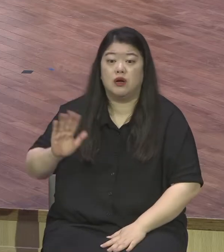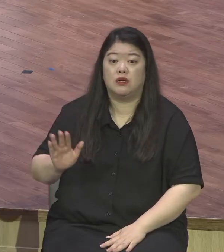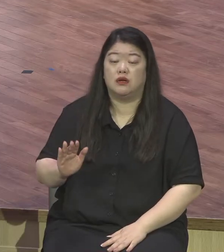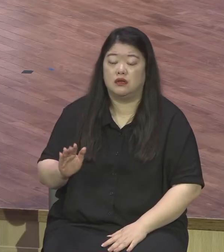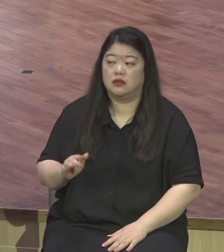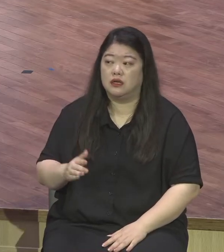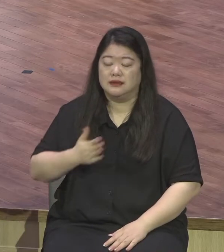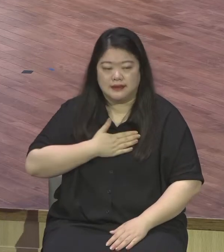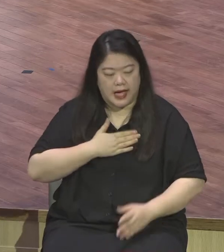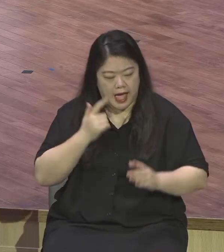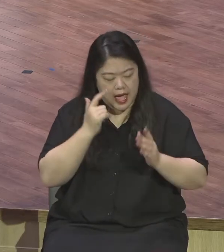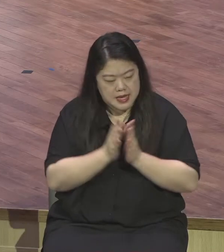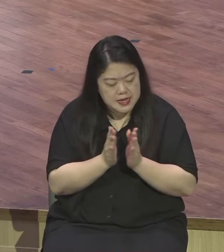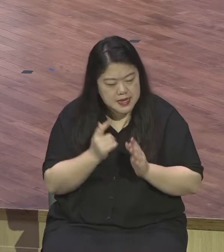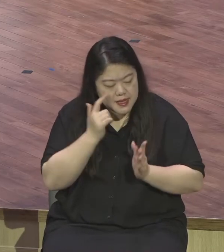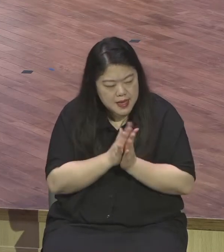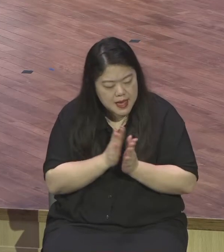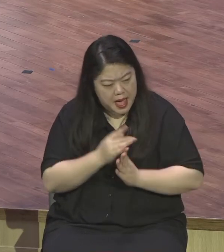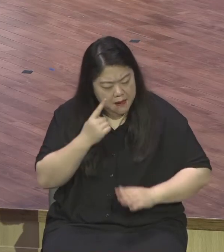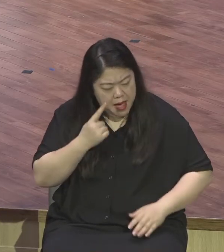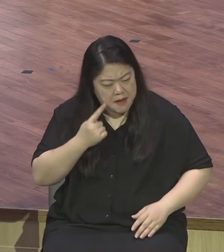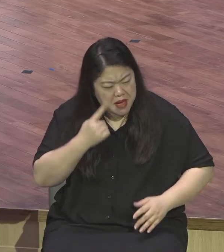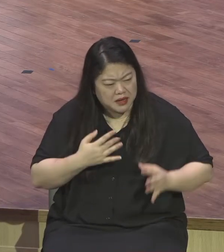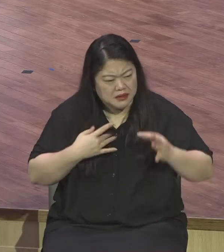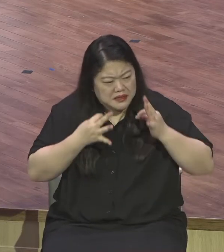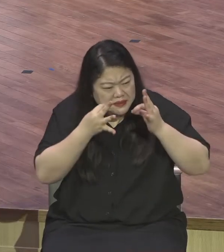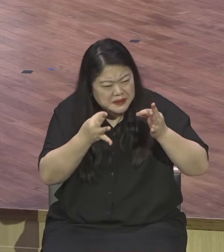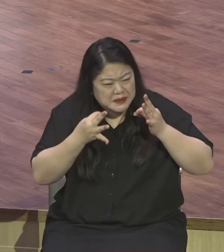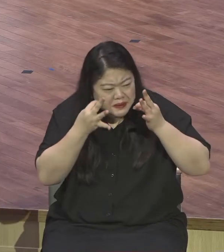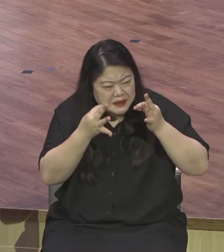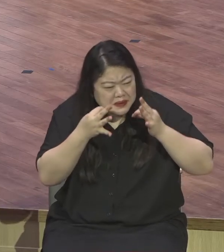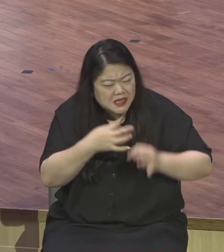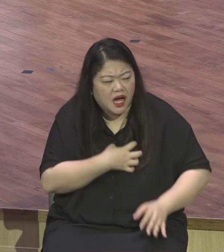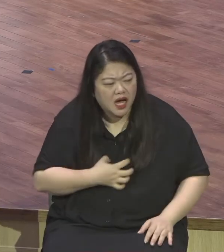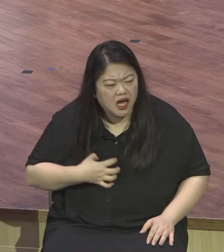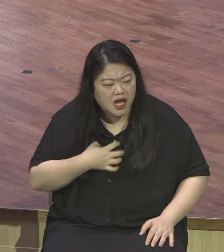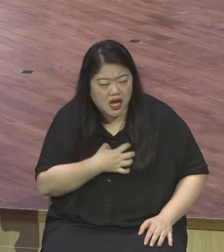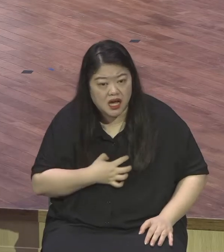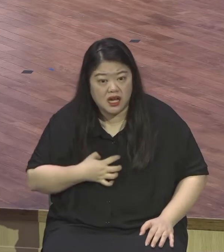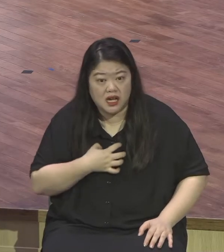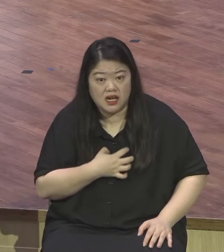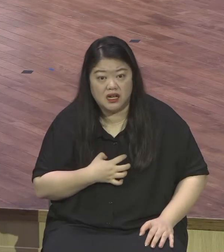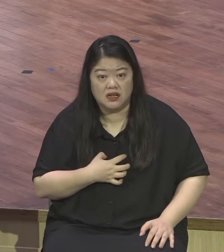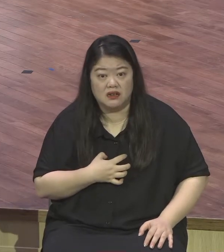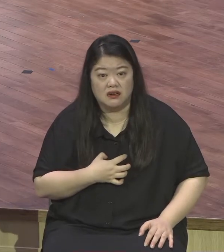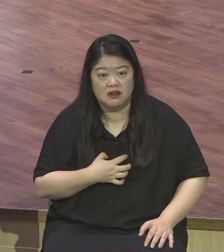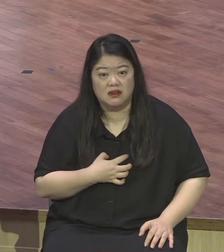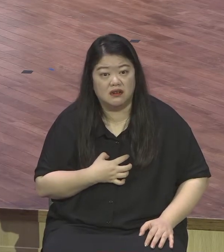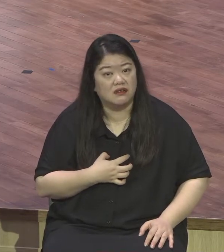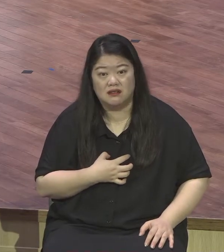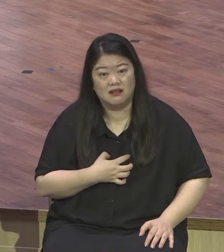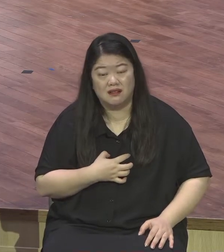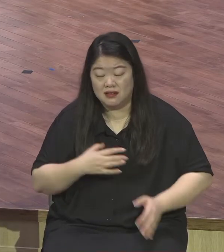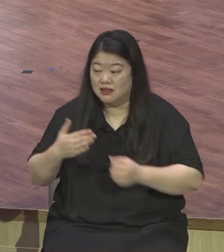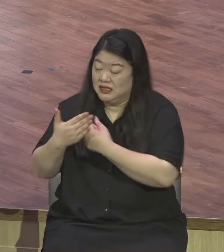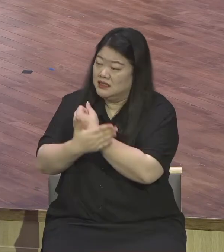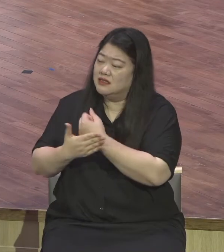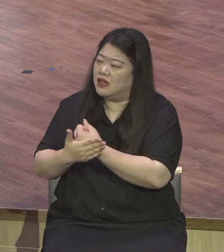영적인 감동이 있느냐 은혜 받았느냐 따라서 그 사람의 모습은